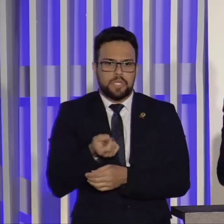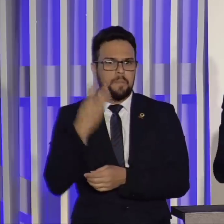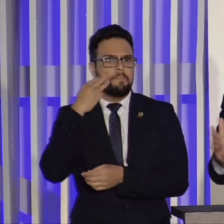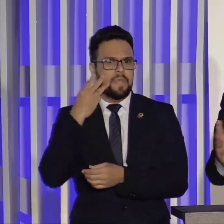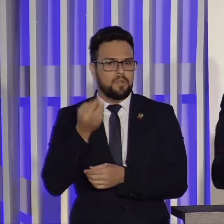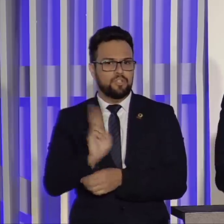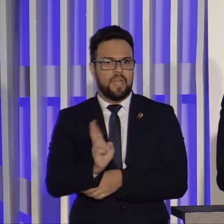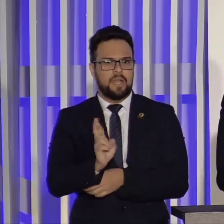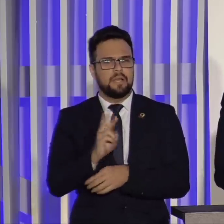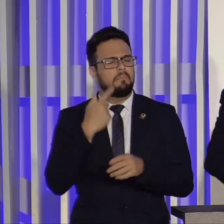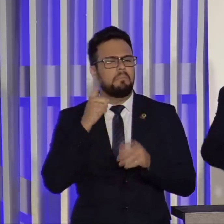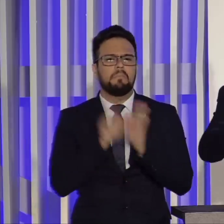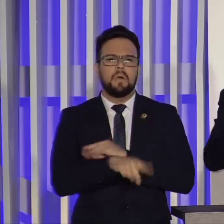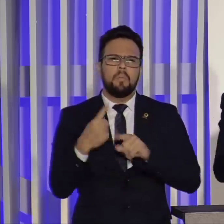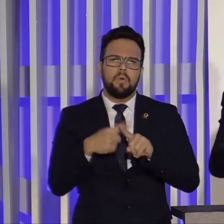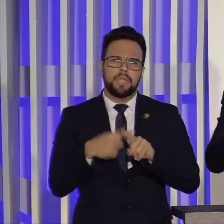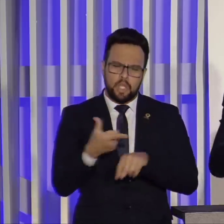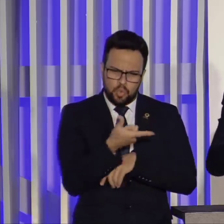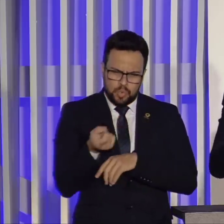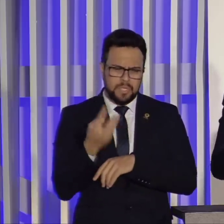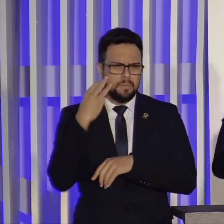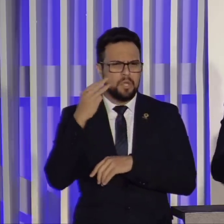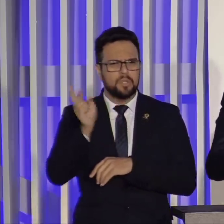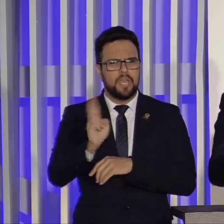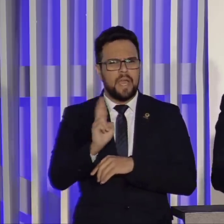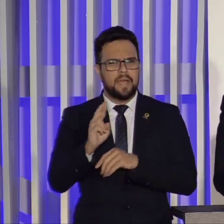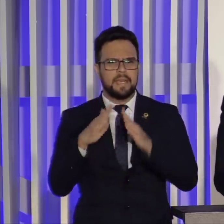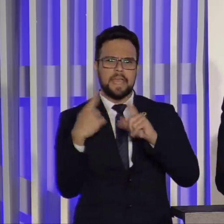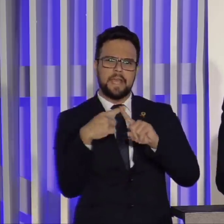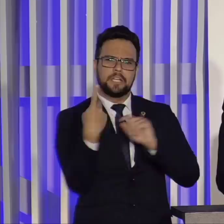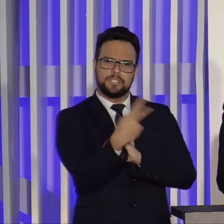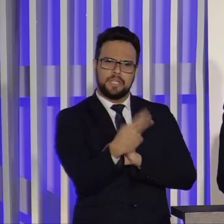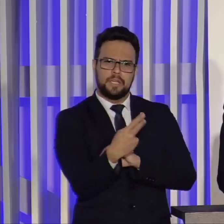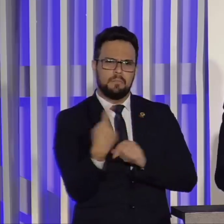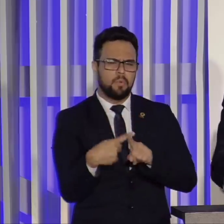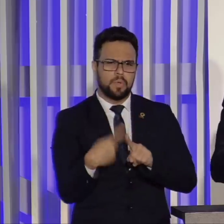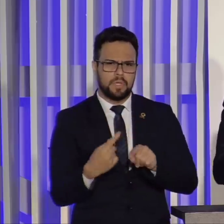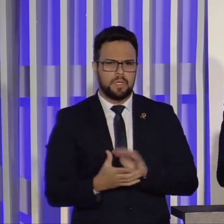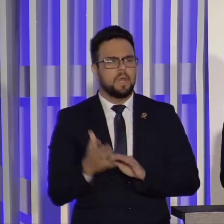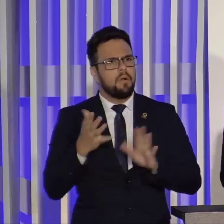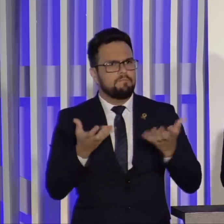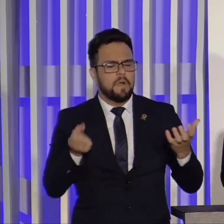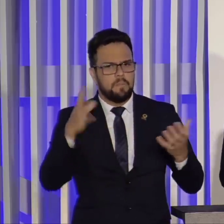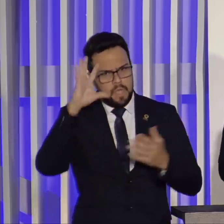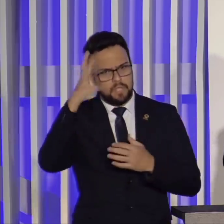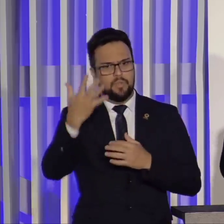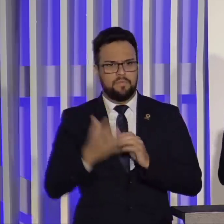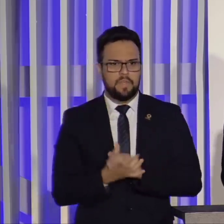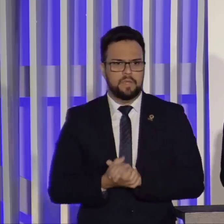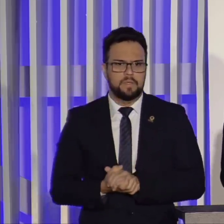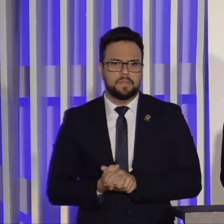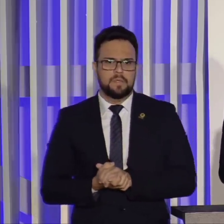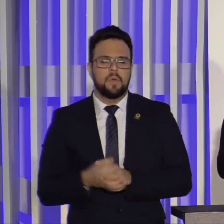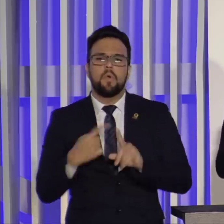cabra fez para ter uma multa de 200 milhões de reais na sua igreja? Vamos buscar a solução para isso. Onde houve